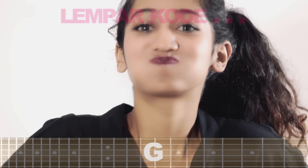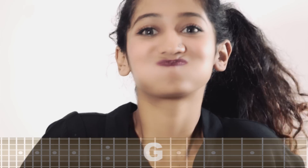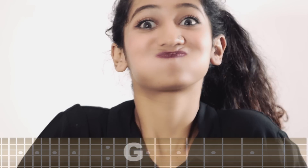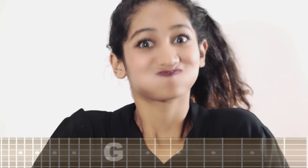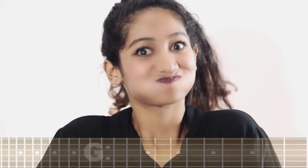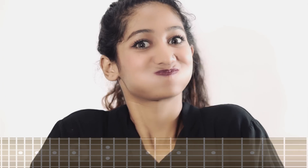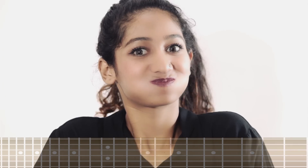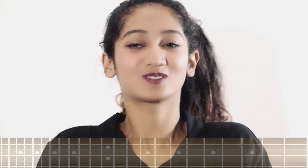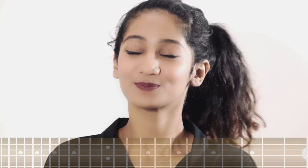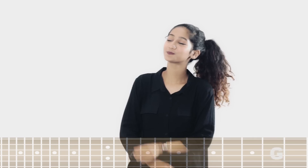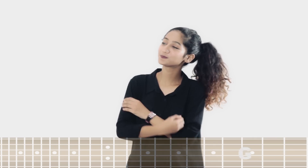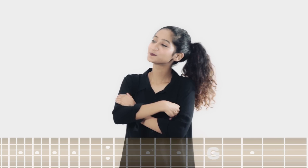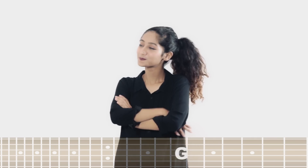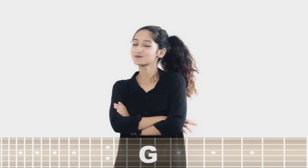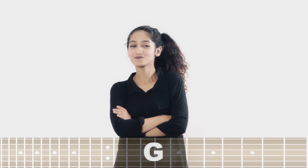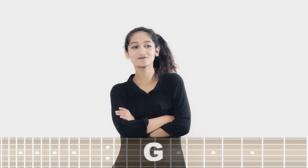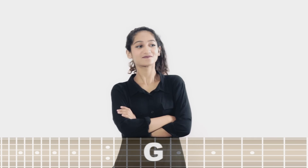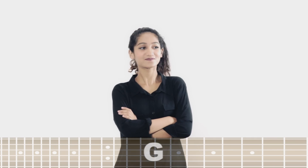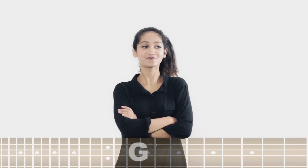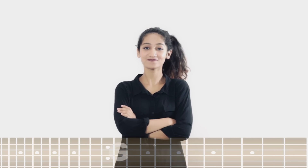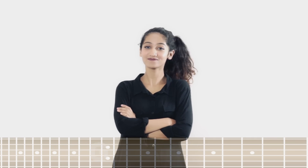Terima kasih telah menonton!